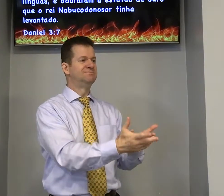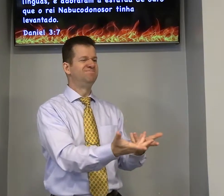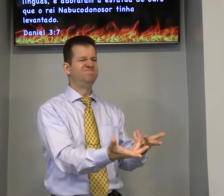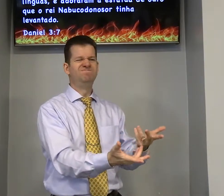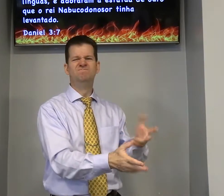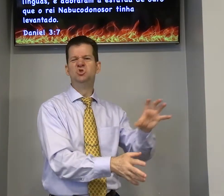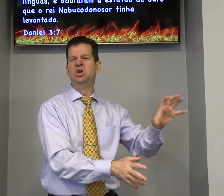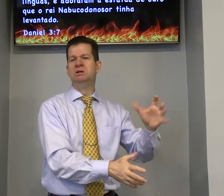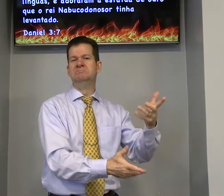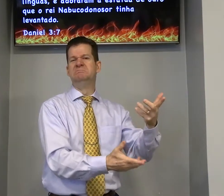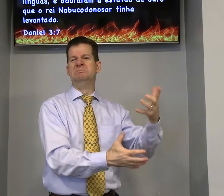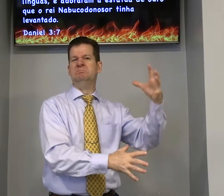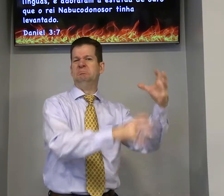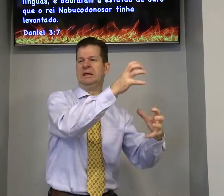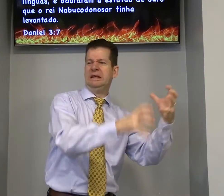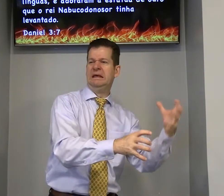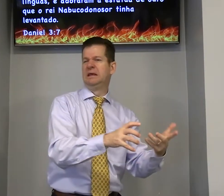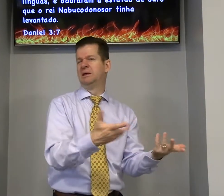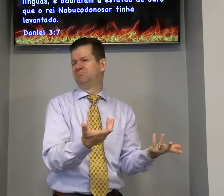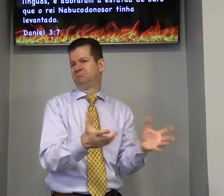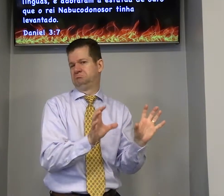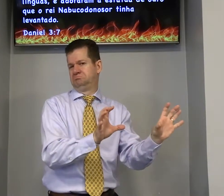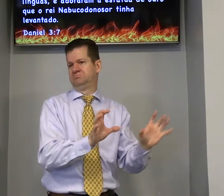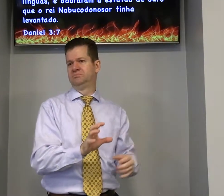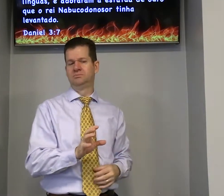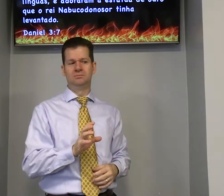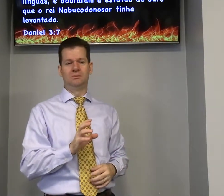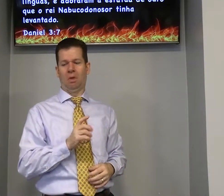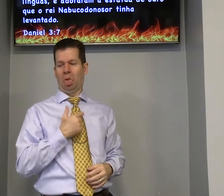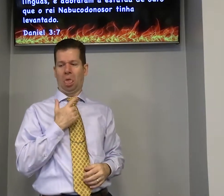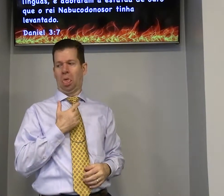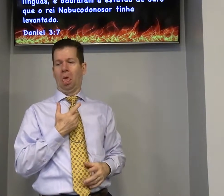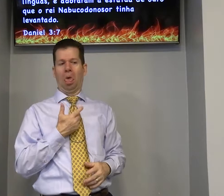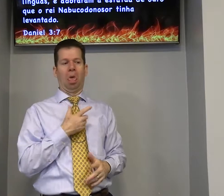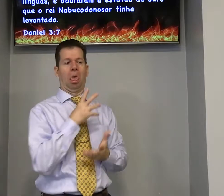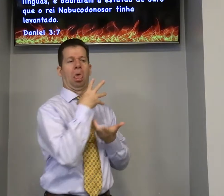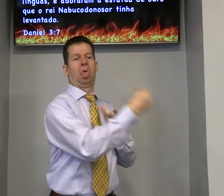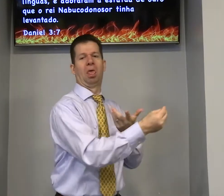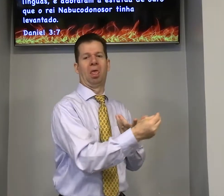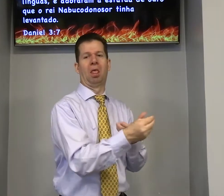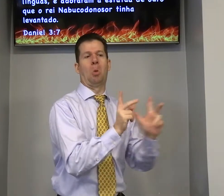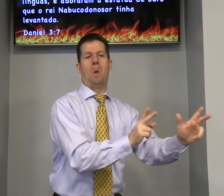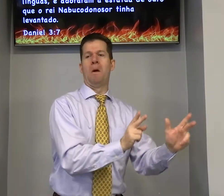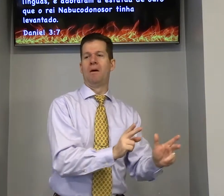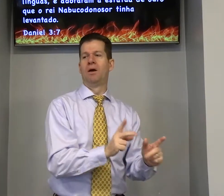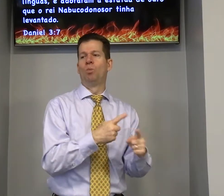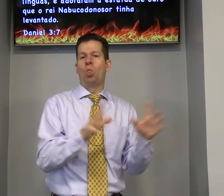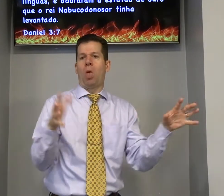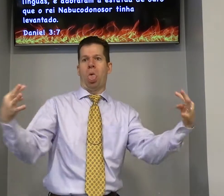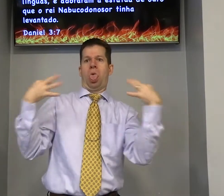ou começa o jeito a briga e você copia e faz igual